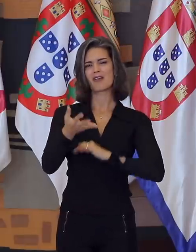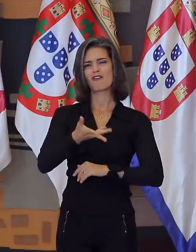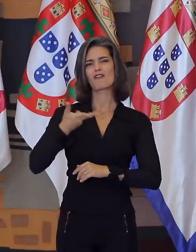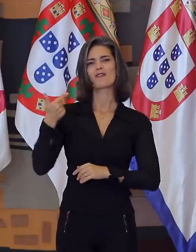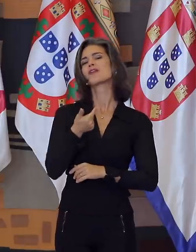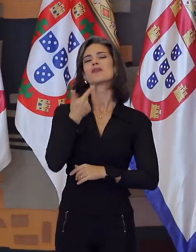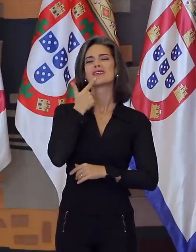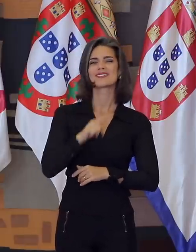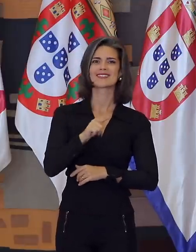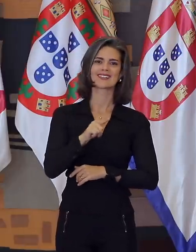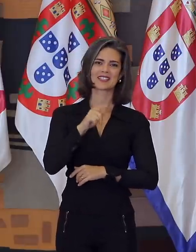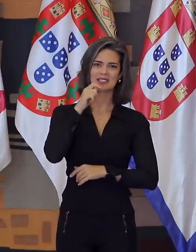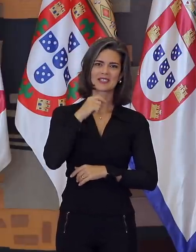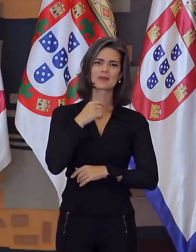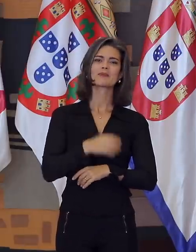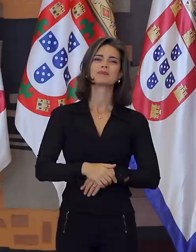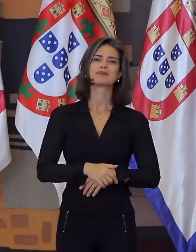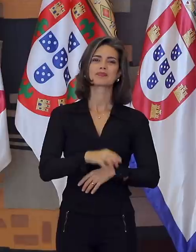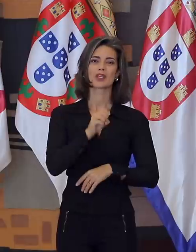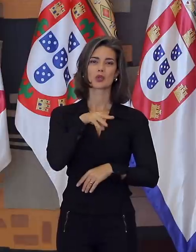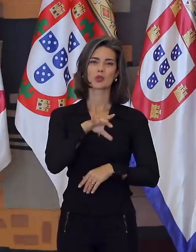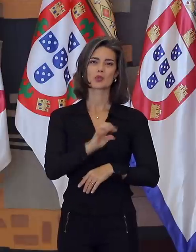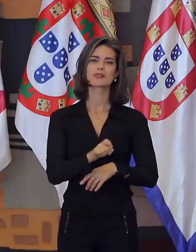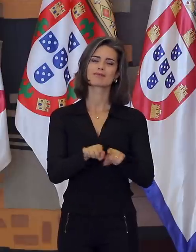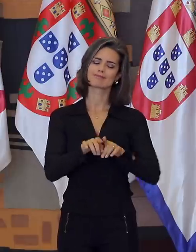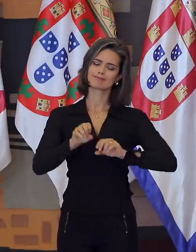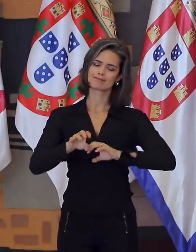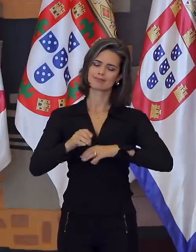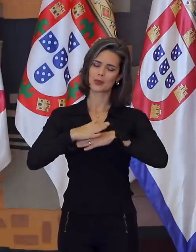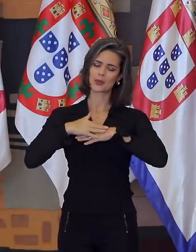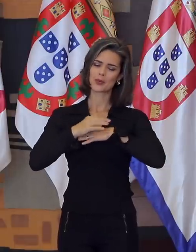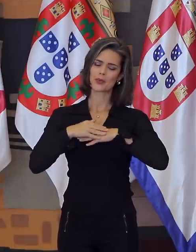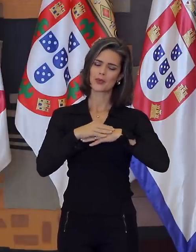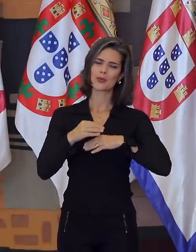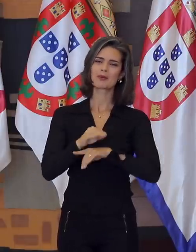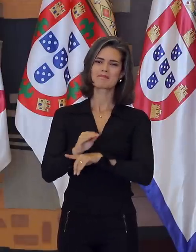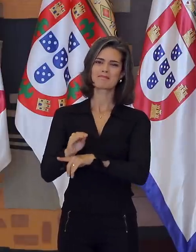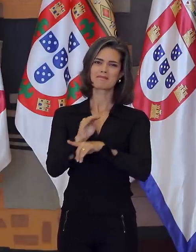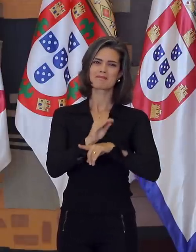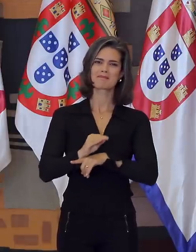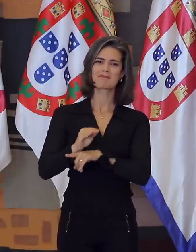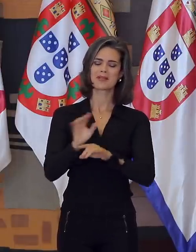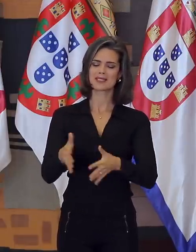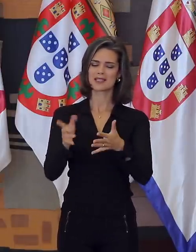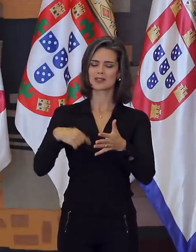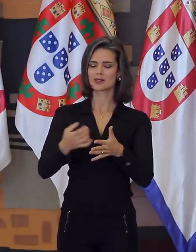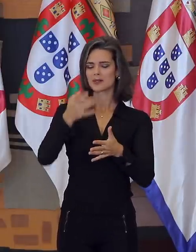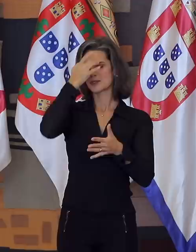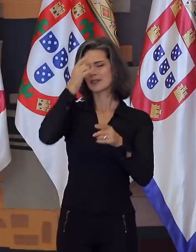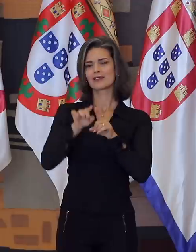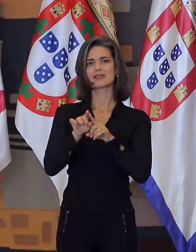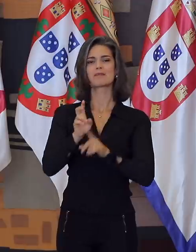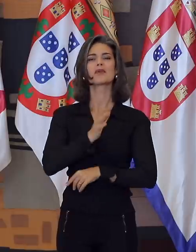A doce Dulce, que transmitiu seus ensinamentos de forma tão amável a ponto de cativar não apenas o intelecto, mas o coração